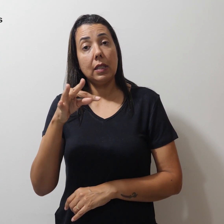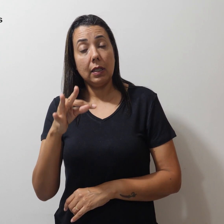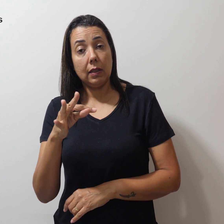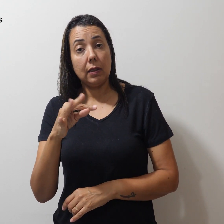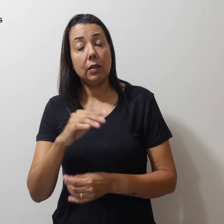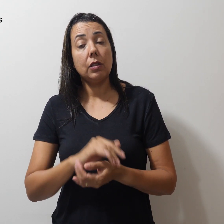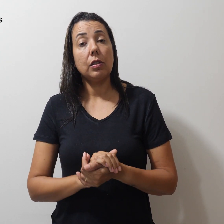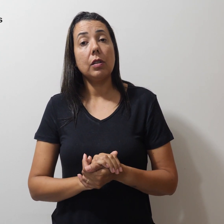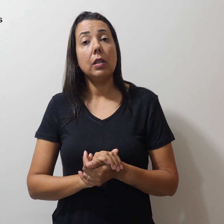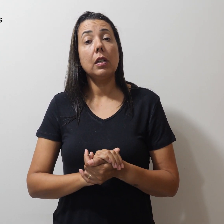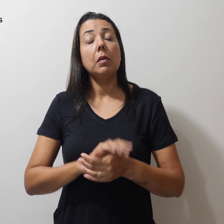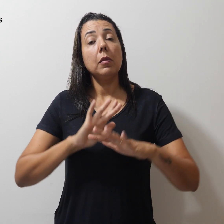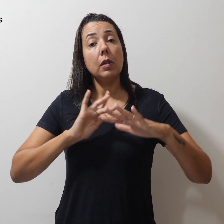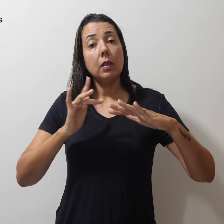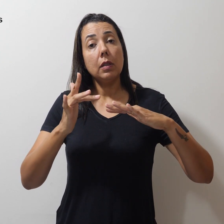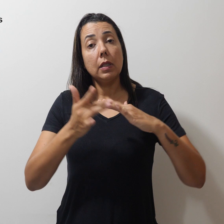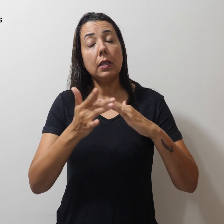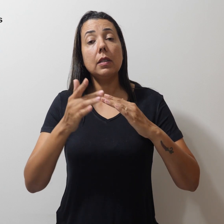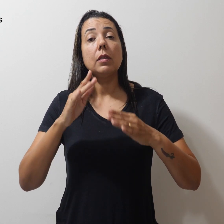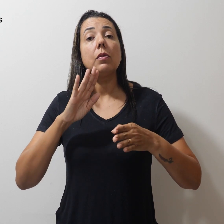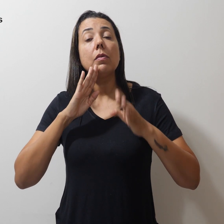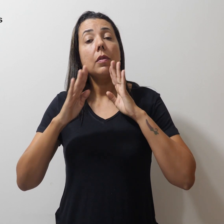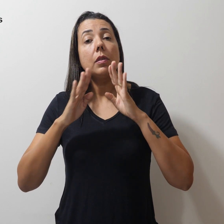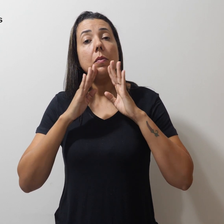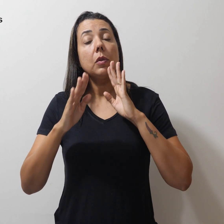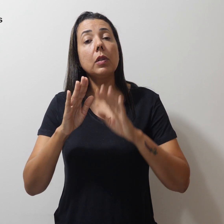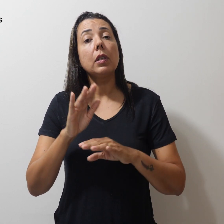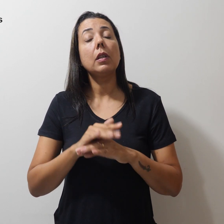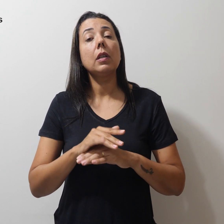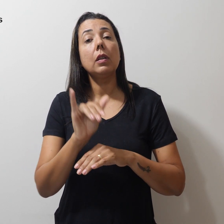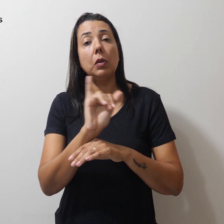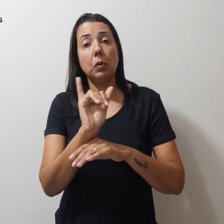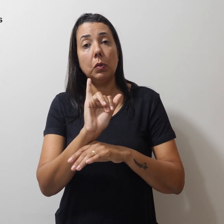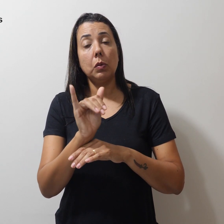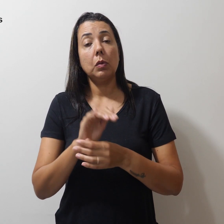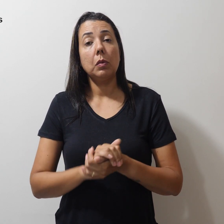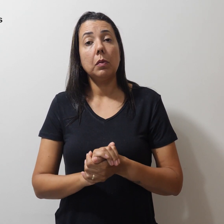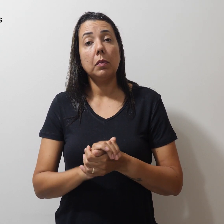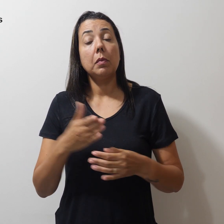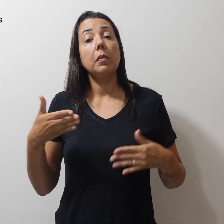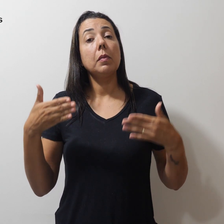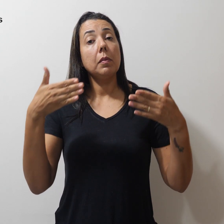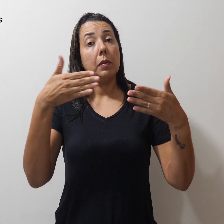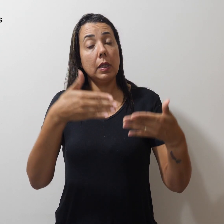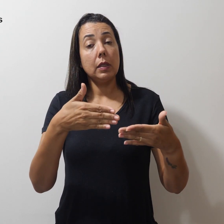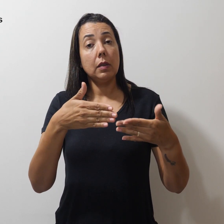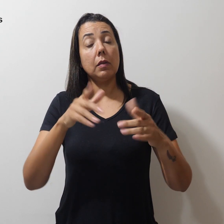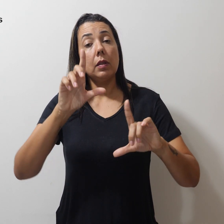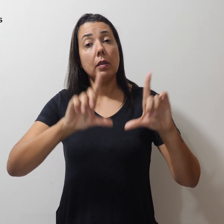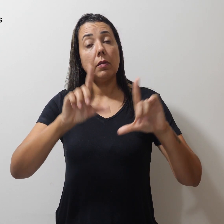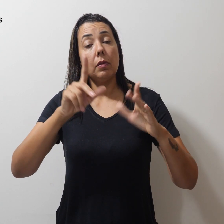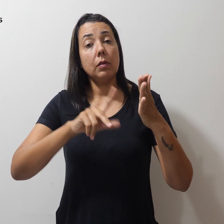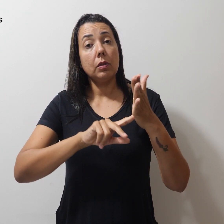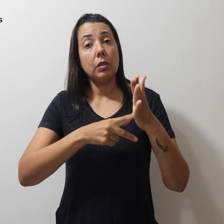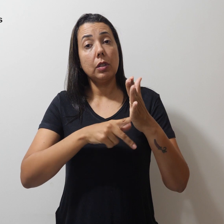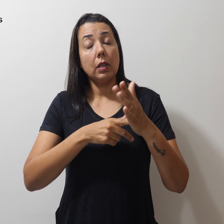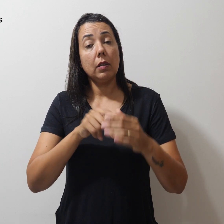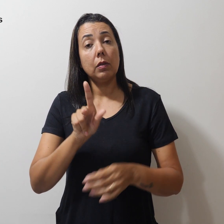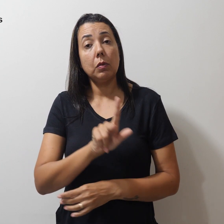do Sindicato, Facebook e Youtube. Participarão do TV Simpro os professores de